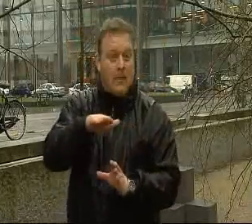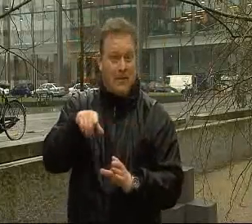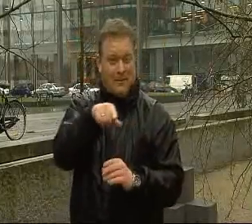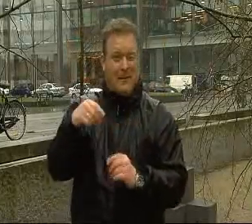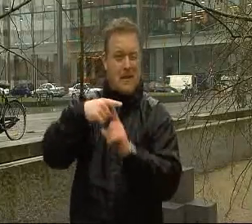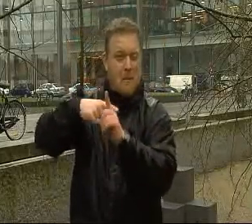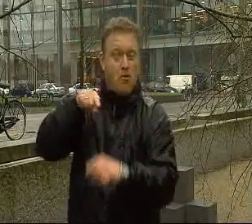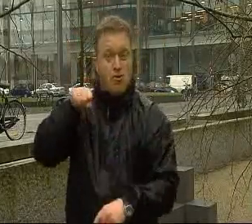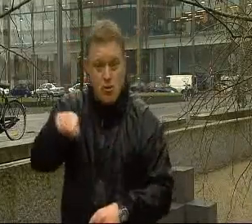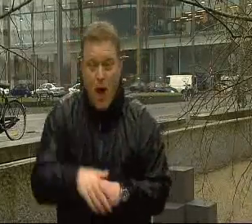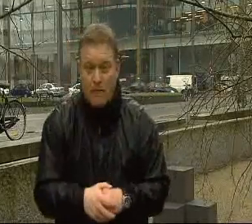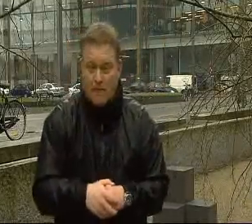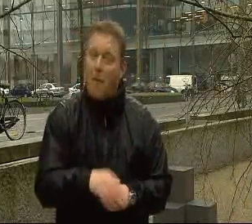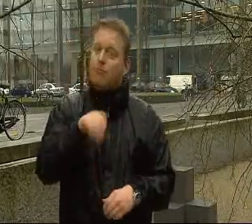Derfor bliver det ikke så koldt om vinteren.